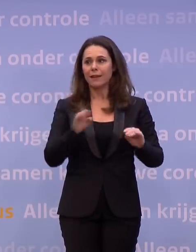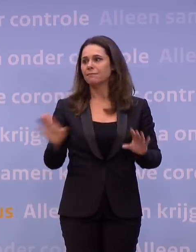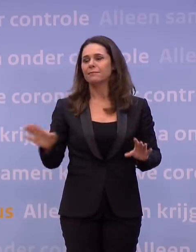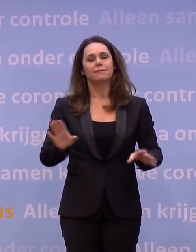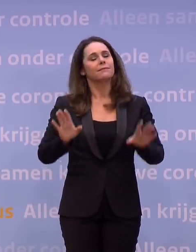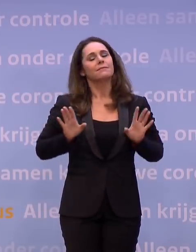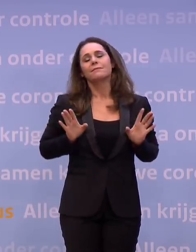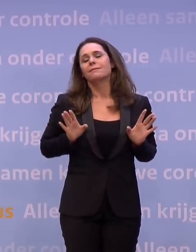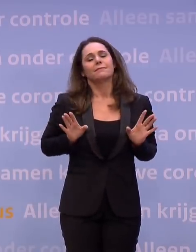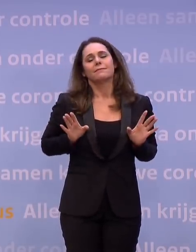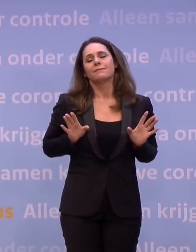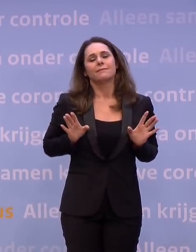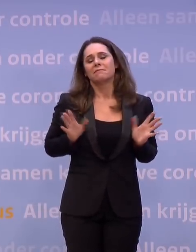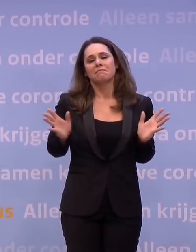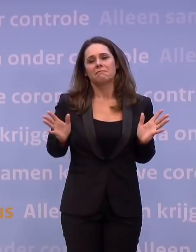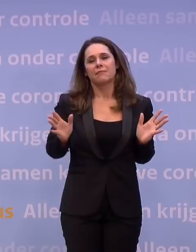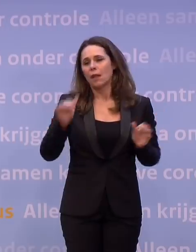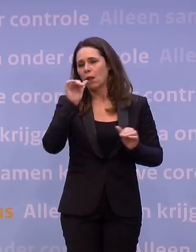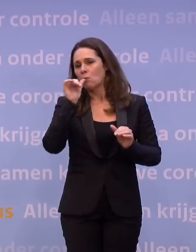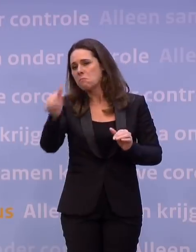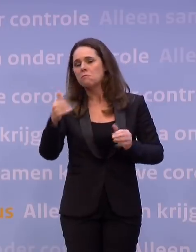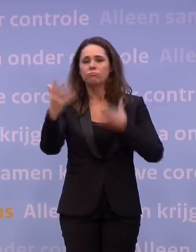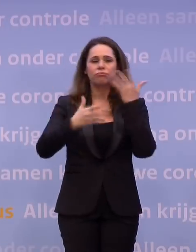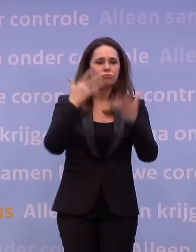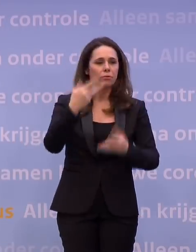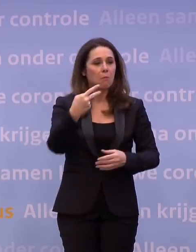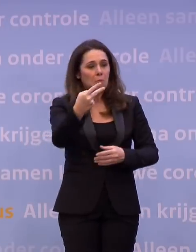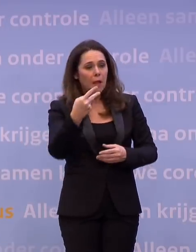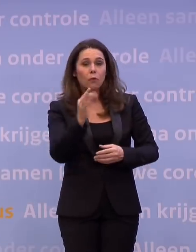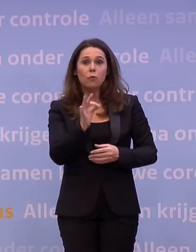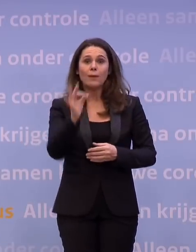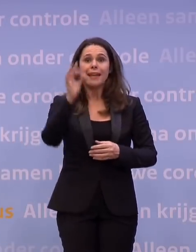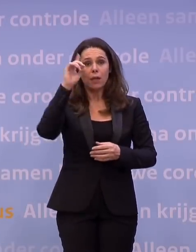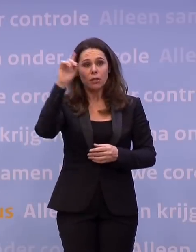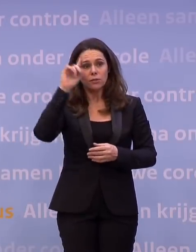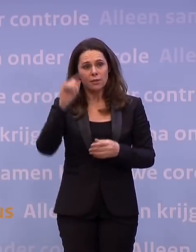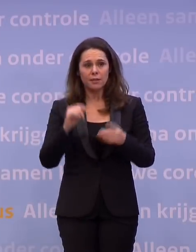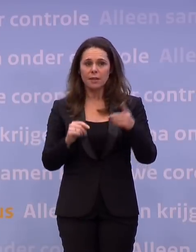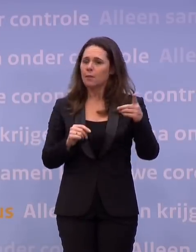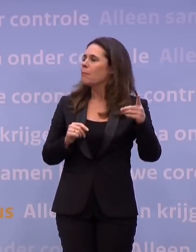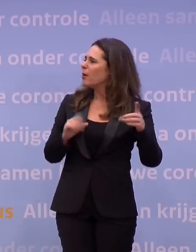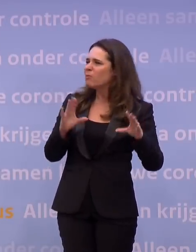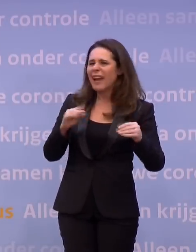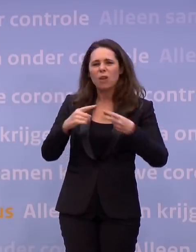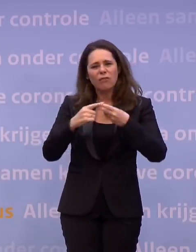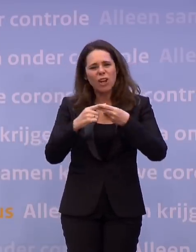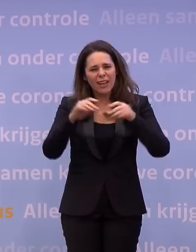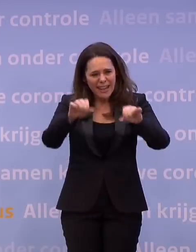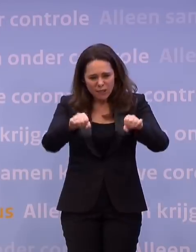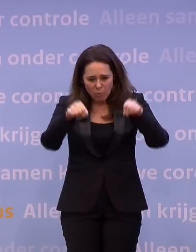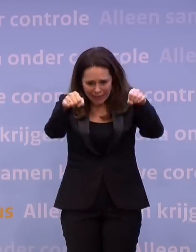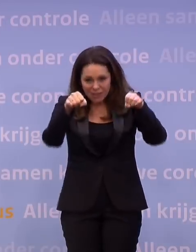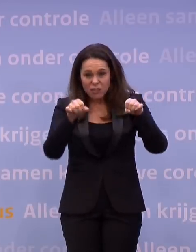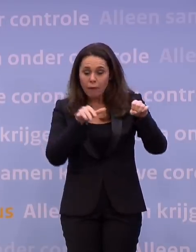Ja, daar wil ik niet over speculeren. je kunt altijd weer, u en ik kunnen altijd weer iets nog ergens bedenken. u heeft het vaak over uw gereedschapskist. Ligt daar nog wat in?